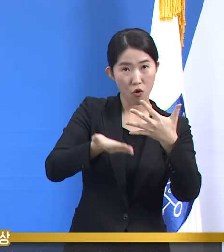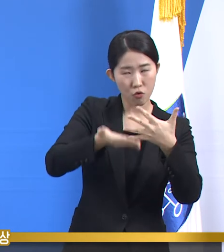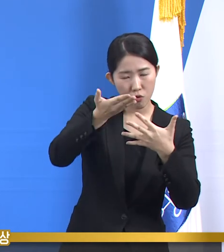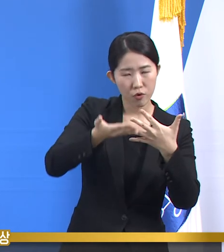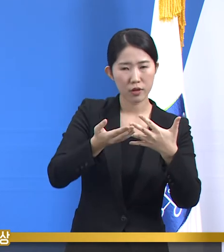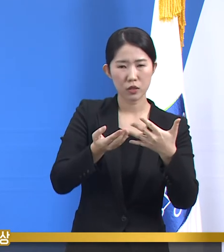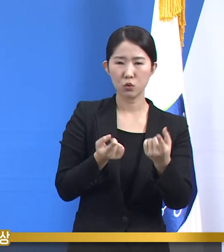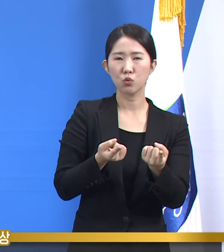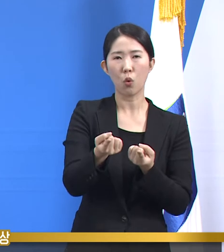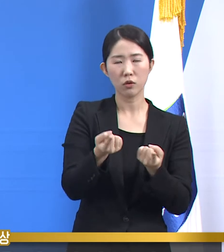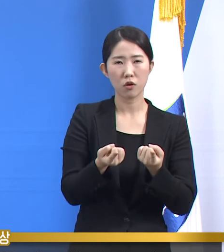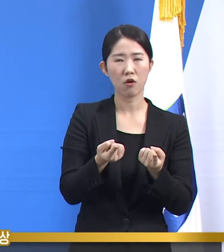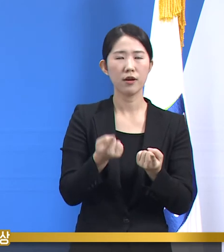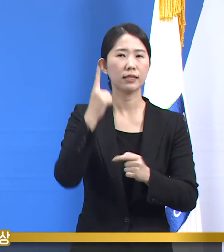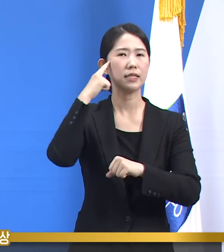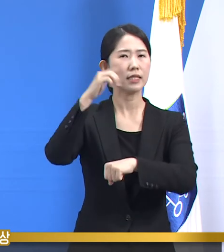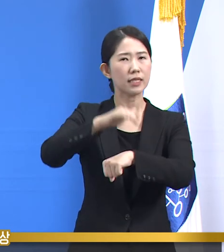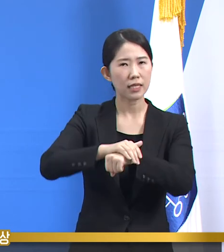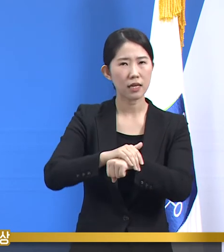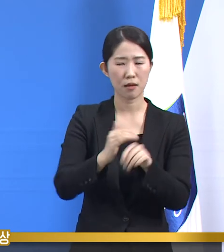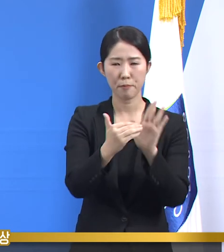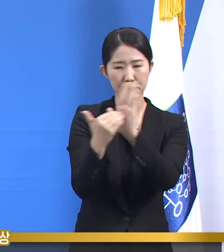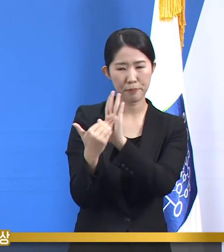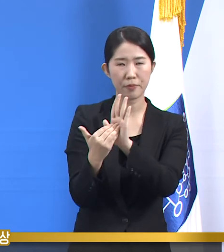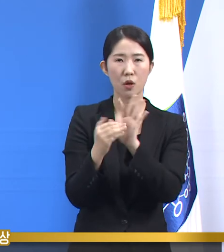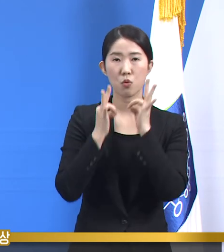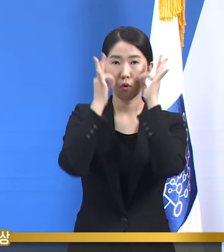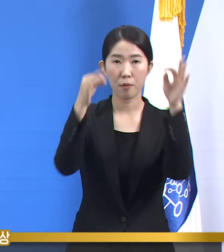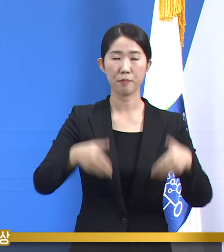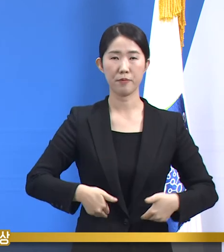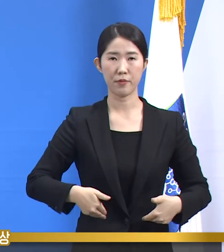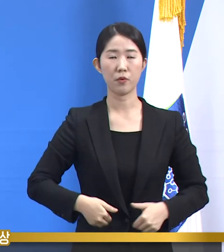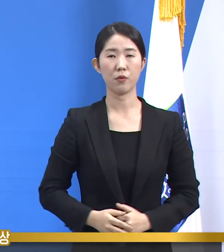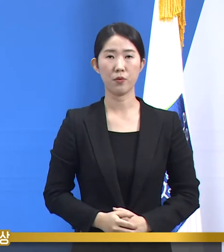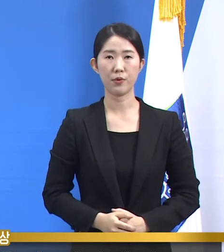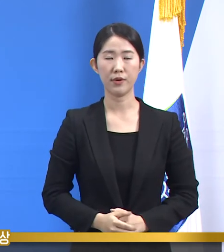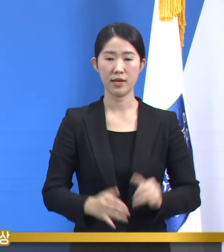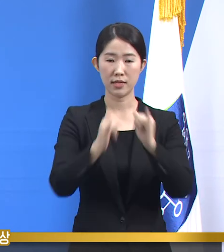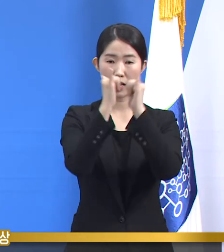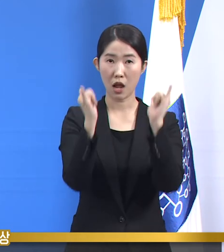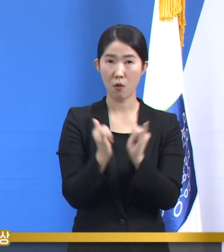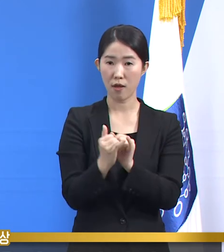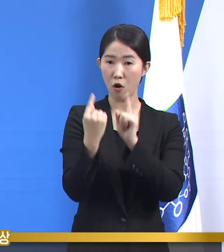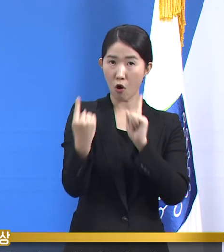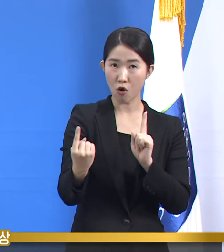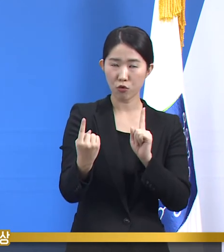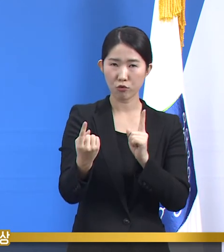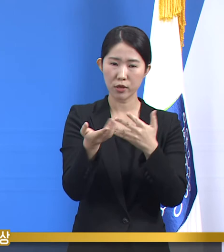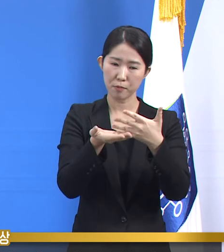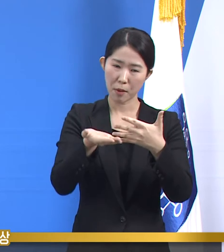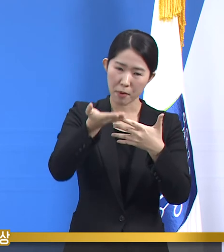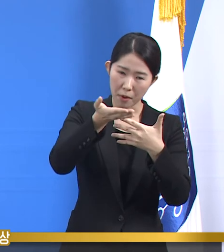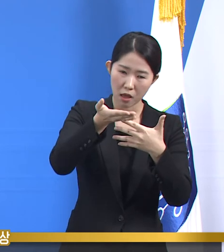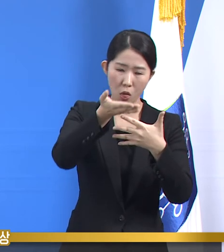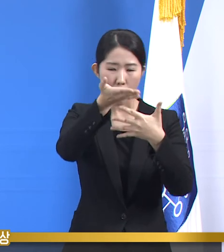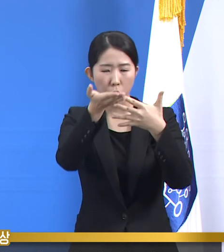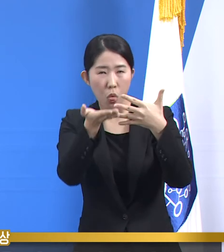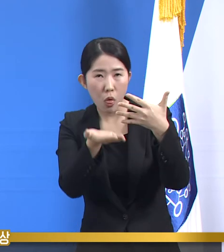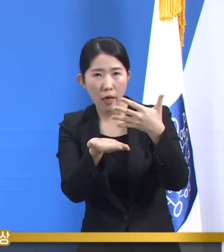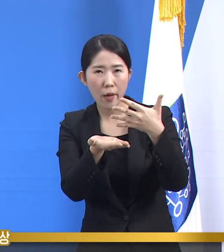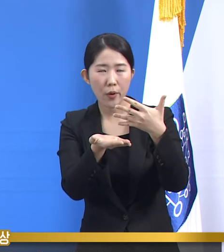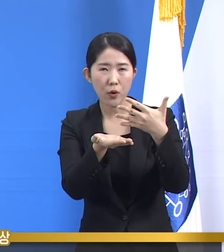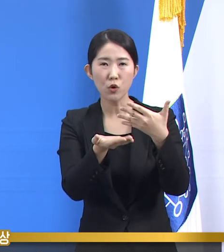지혜롭게 대처해야 됩니다. 사회적 거리두기를 보다 부드럽게 유지하고 관리하기 위해서